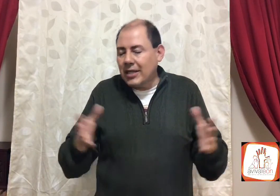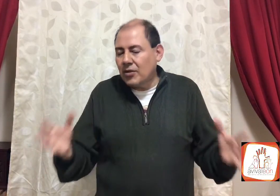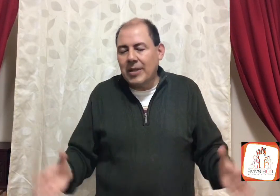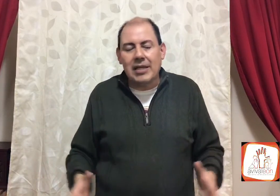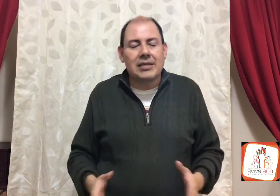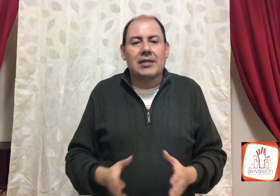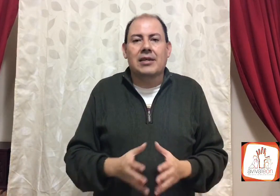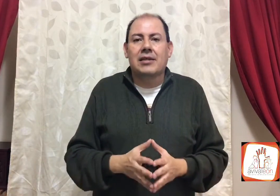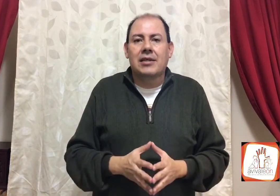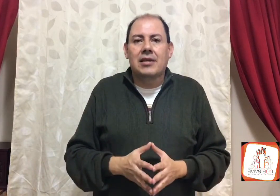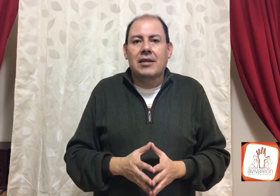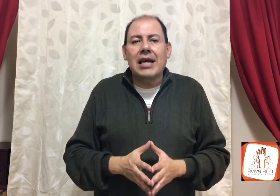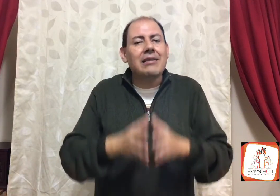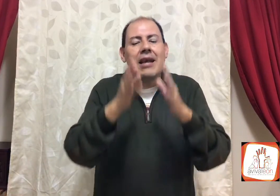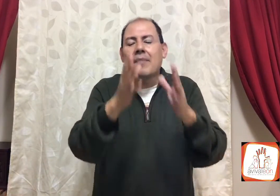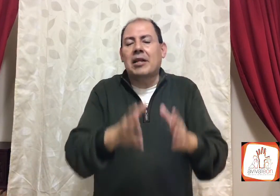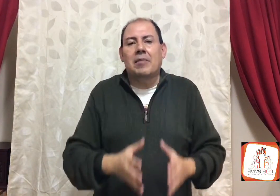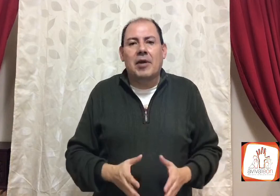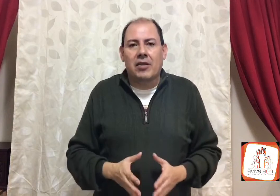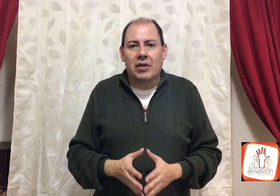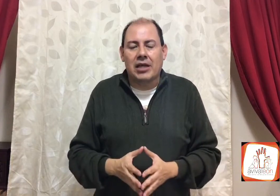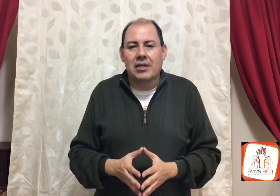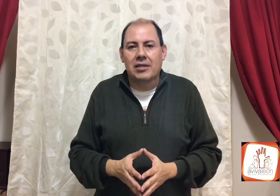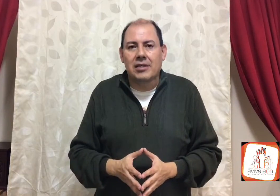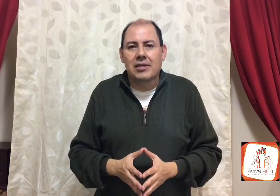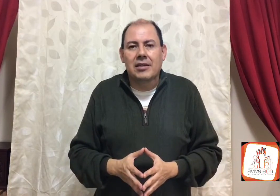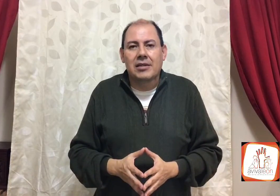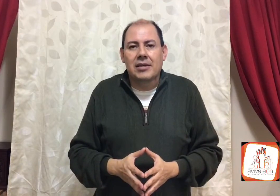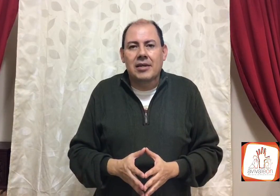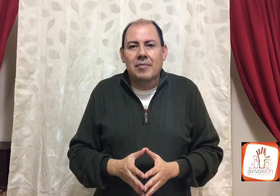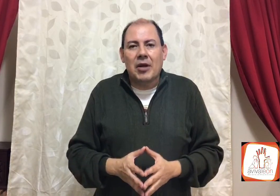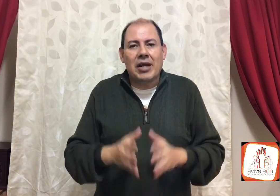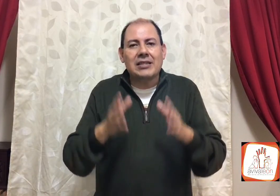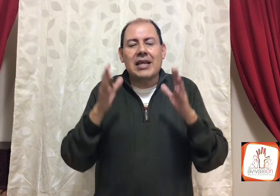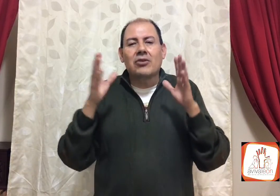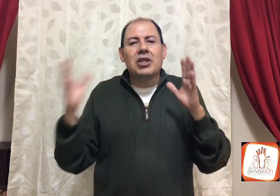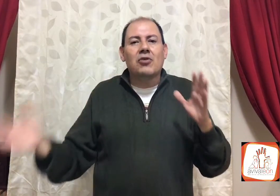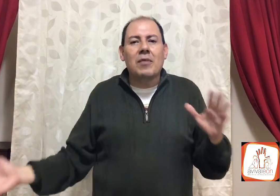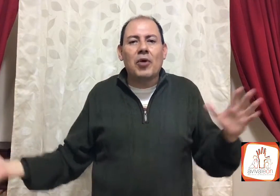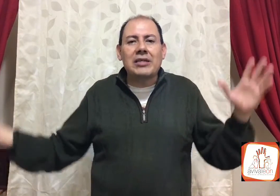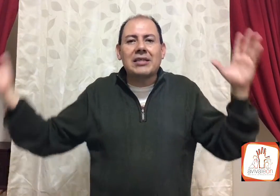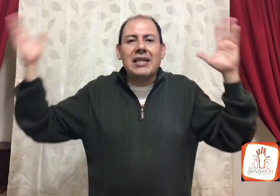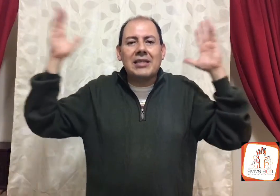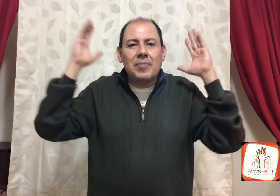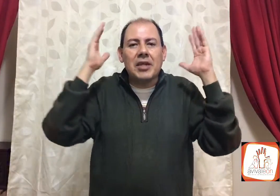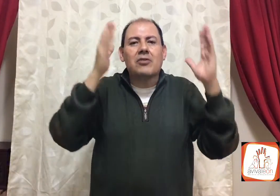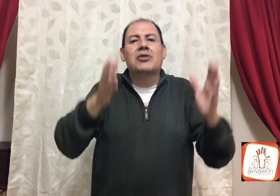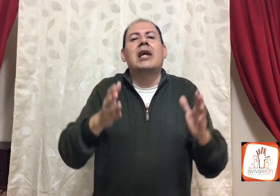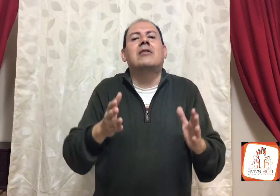desobediencia, Él te ama, y te perdona, pero que esta noche, tú le puedas decir, Espíritu Santo,